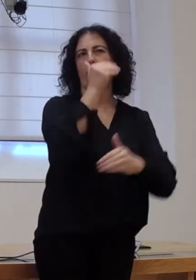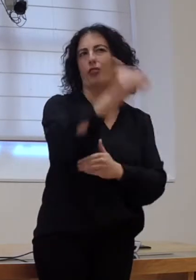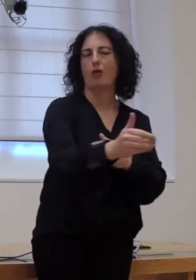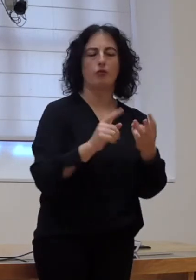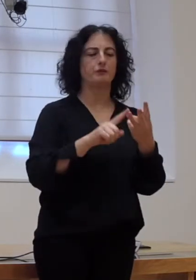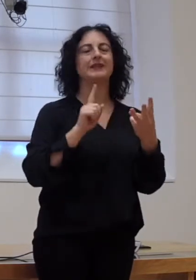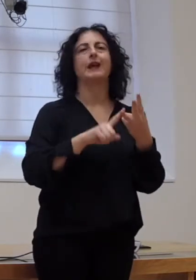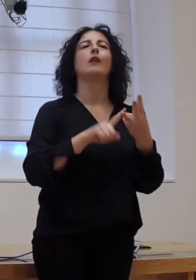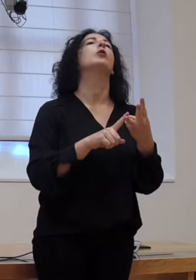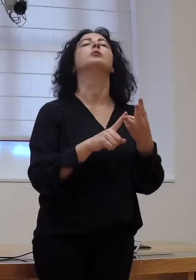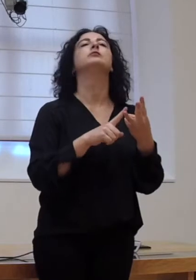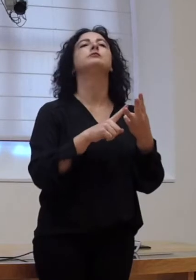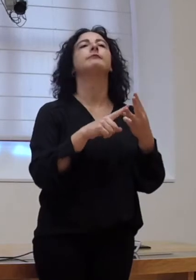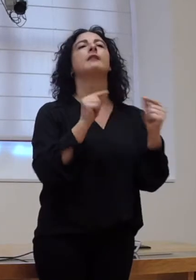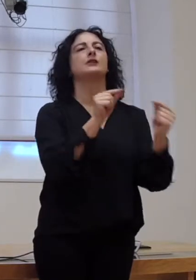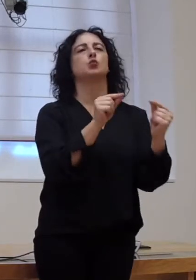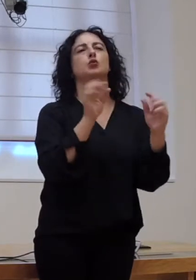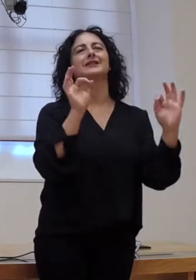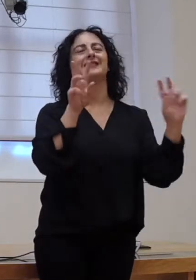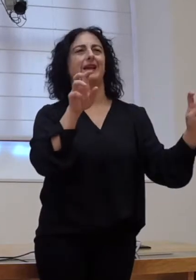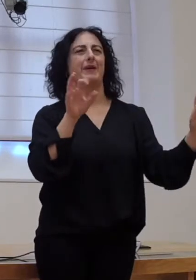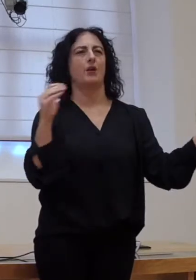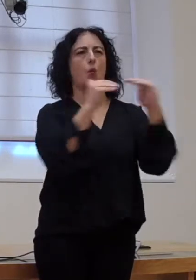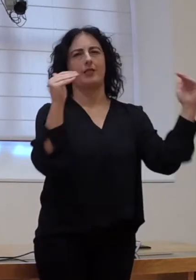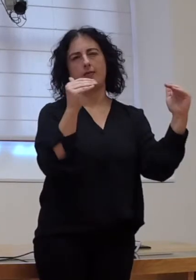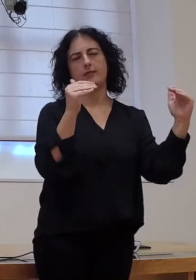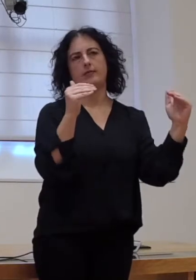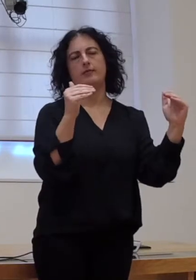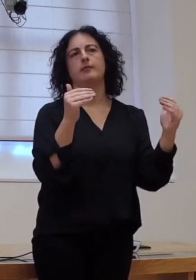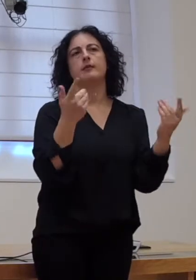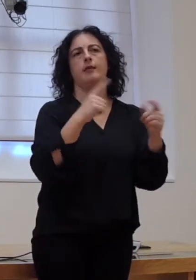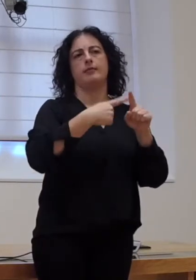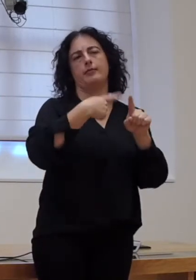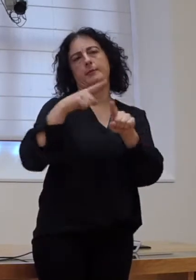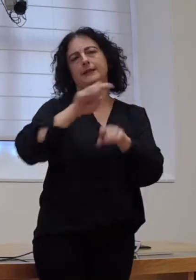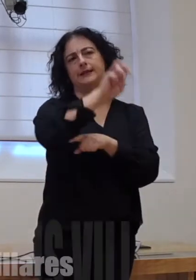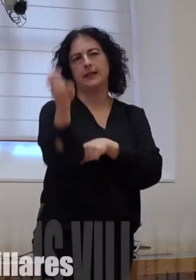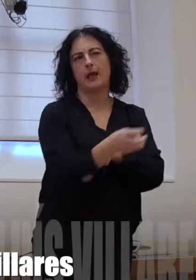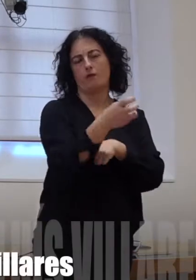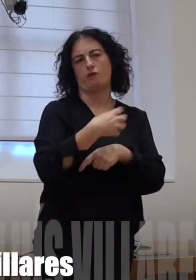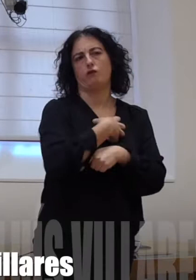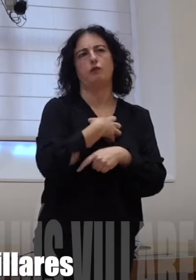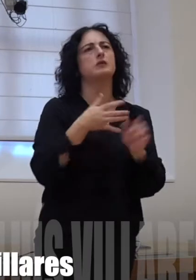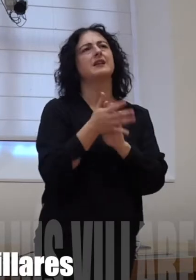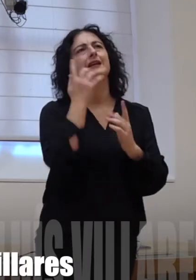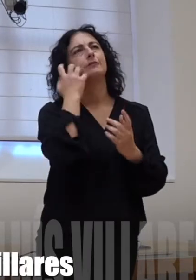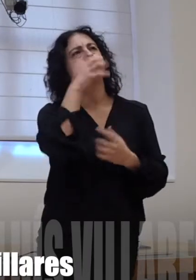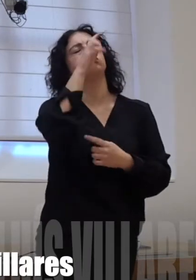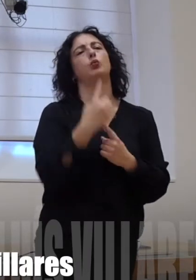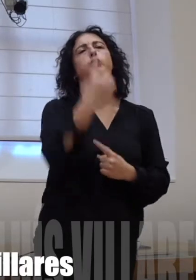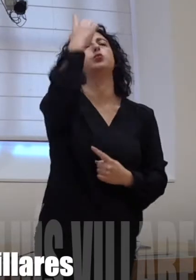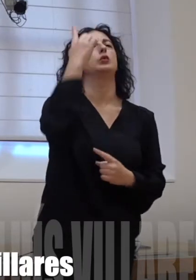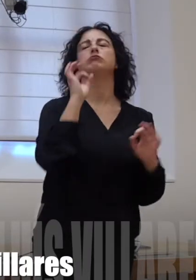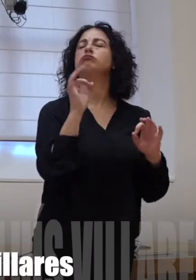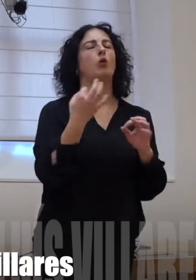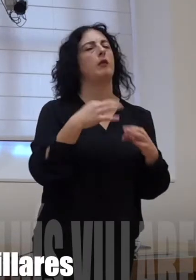E, en terceiro lugar, que a discusión sobre as cuestións de igualdade e de diversidade funcional non teña un carácter excepcional, senón que estean